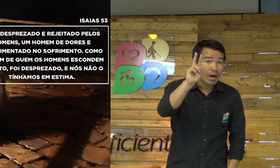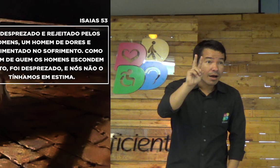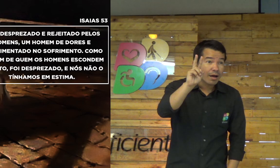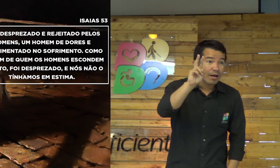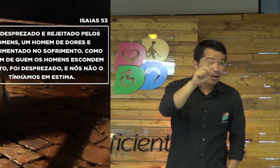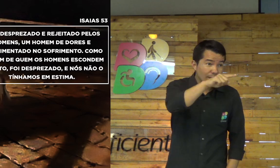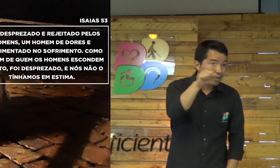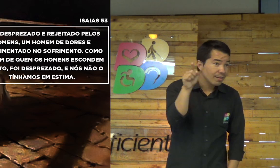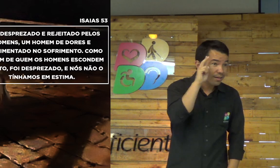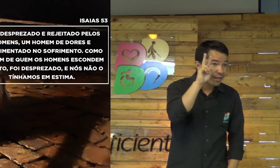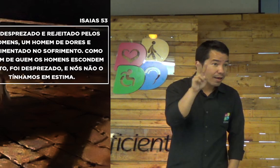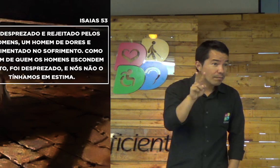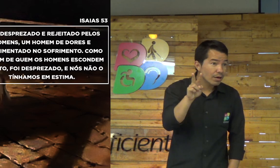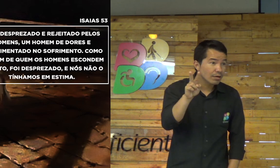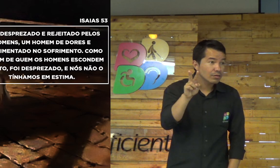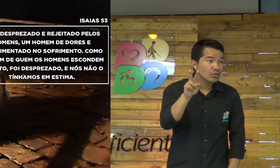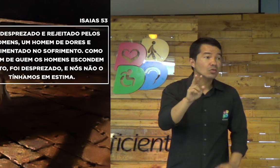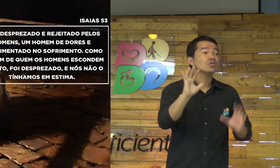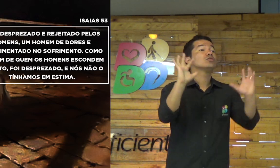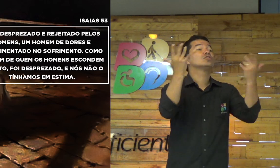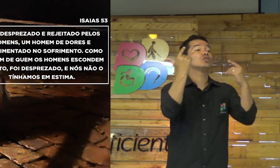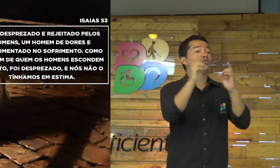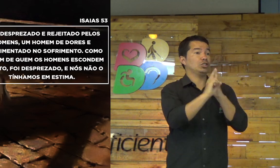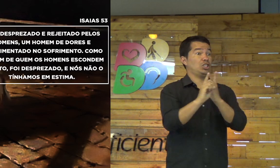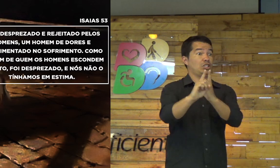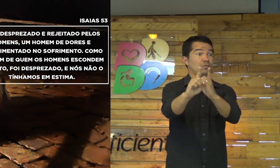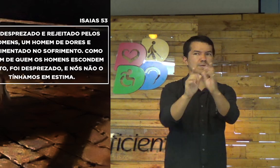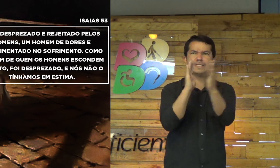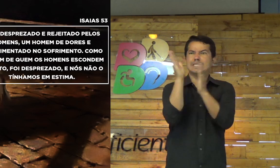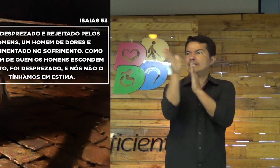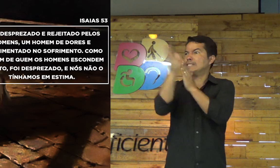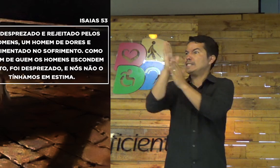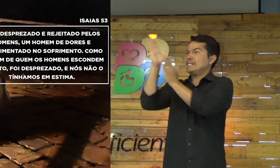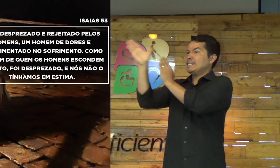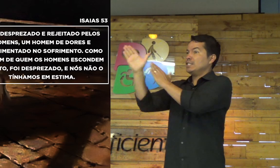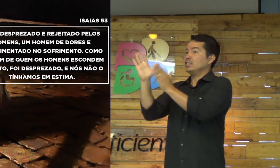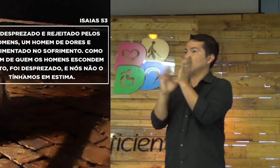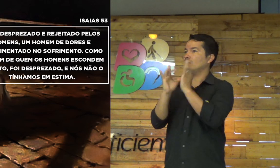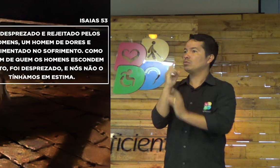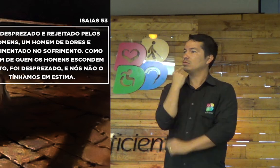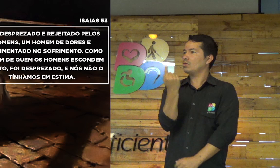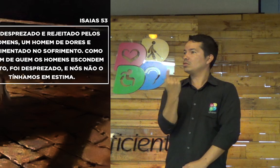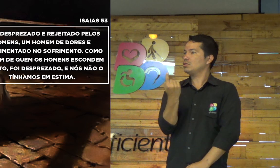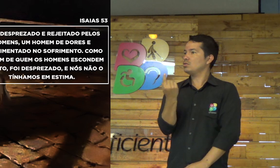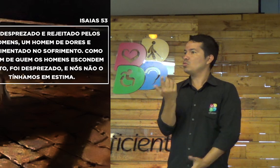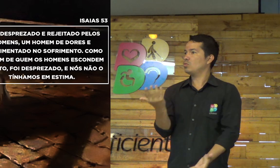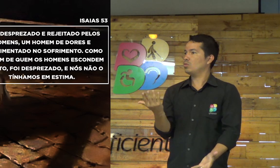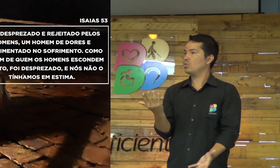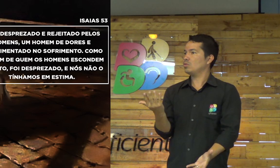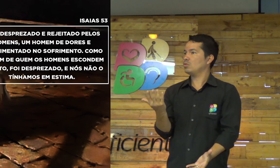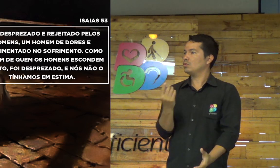Não tem essa... Esse estima. Lembra dos discípulos?